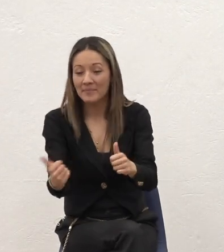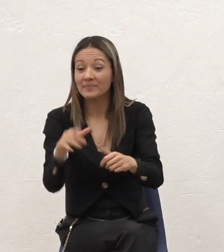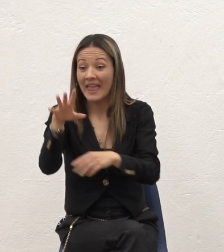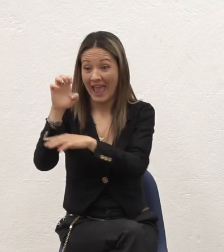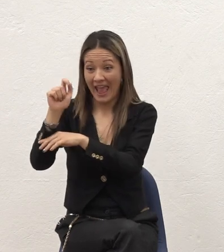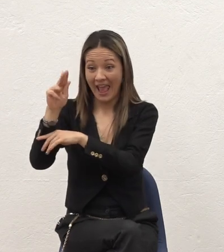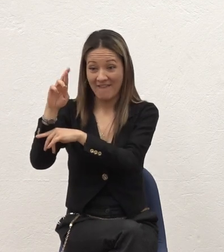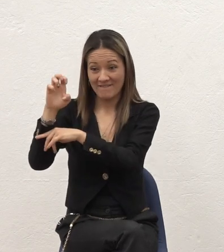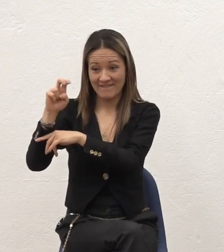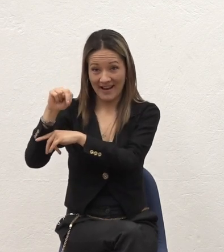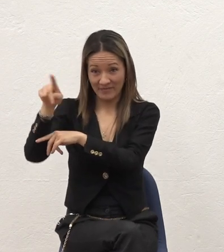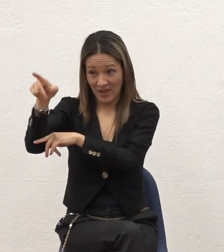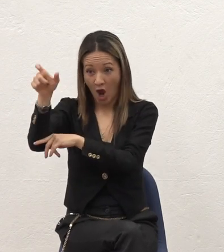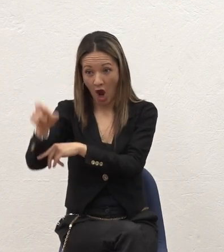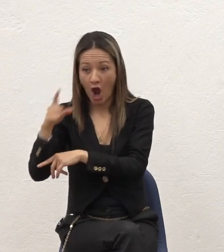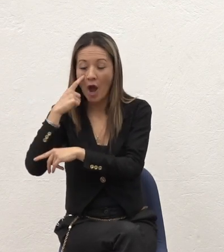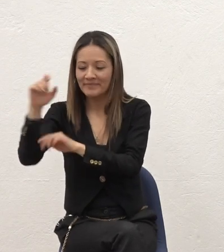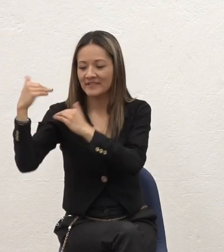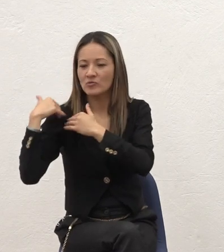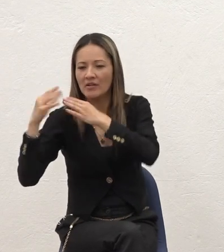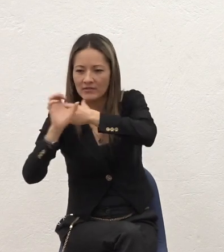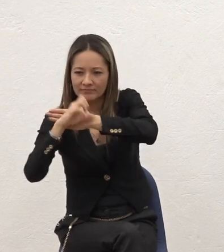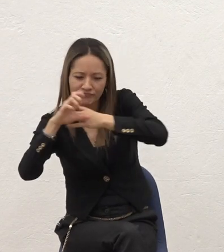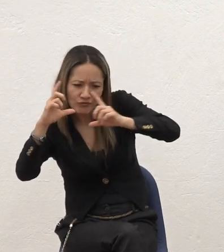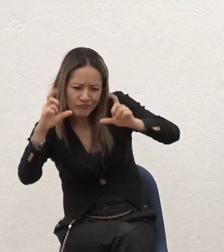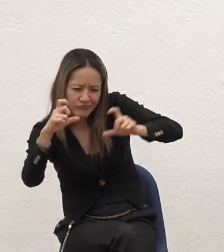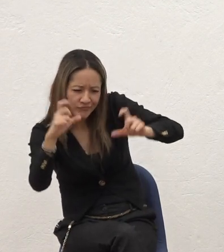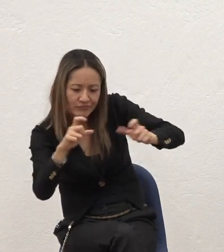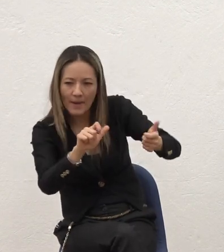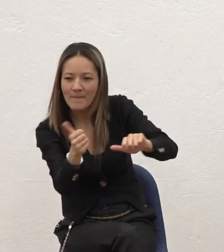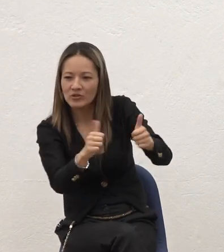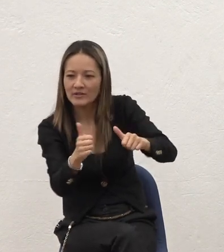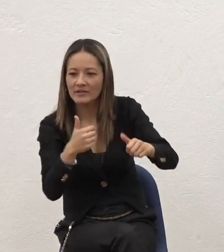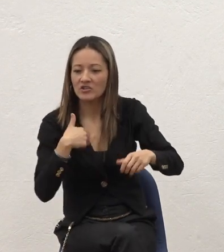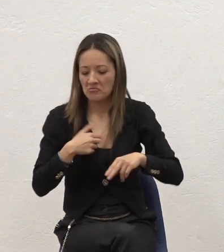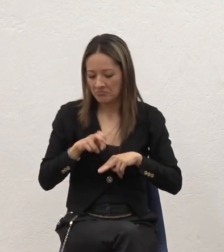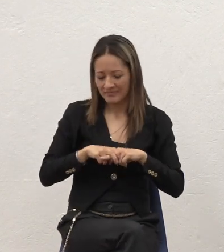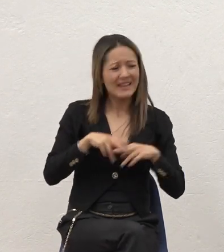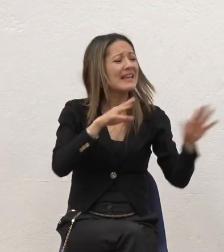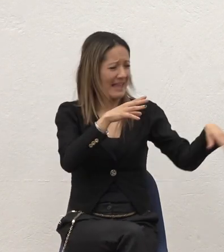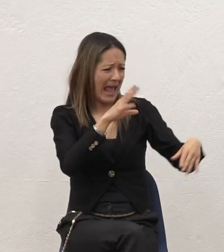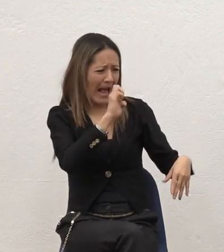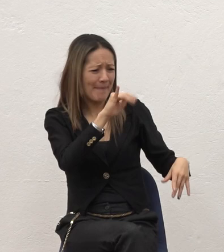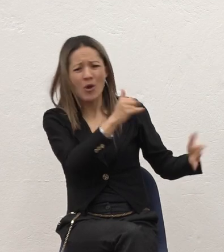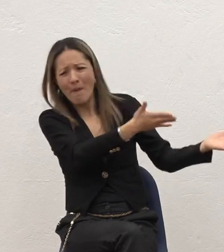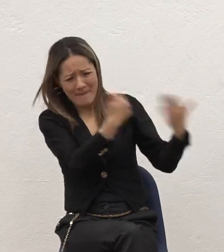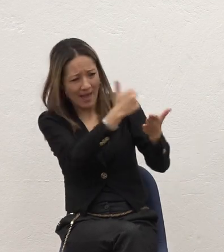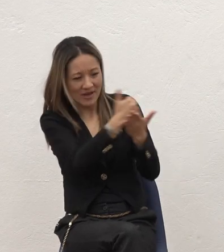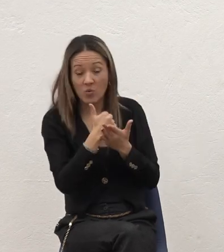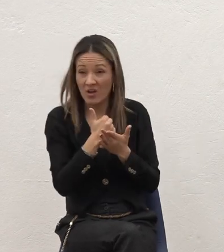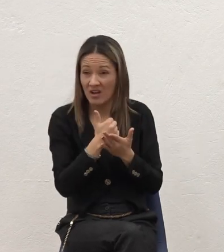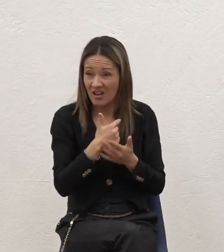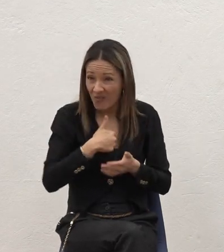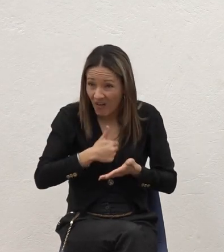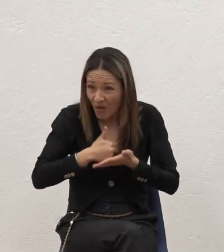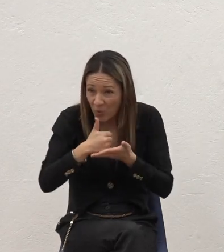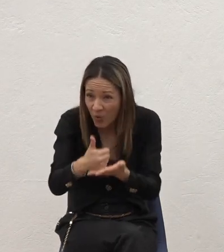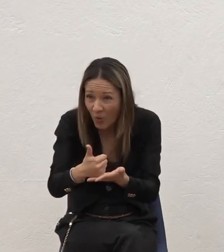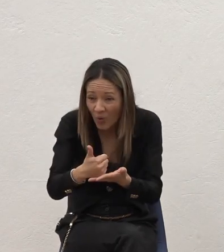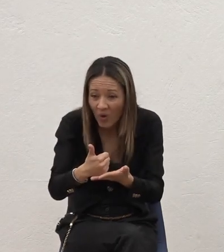tomando las fotos Del bautismo Y yo estaba sentado No Me dice Camilo venga Haz un fall Me ayuda Y yo Este man